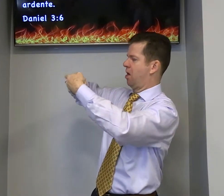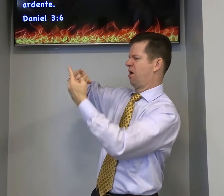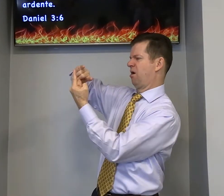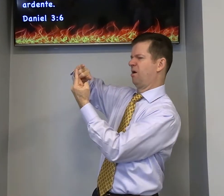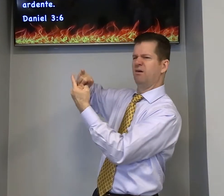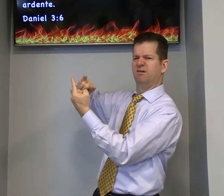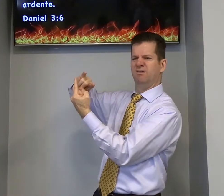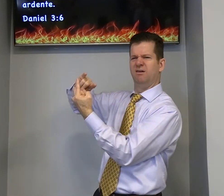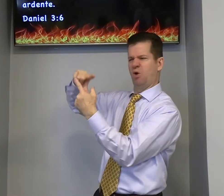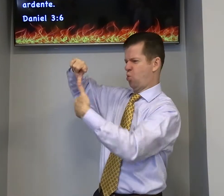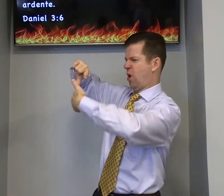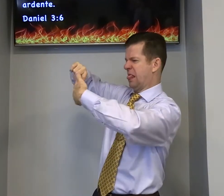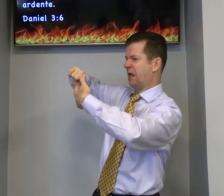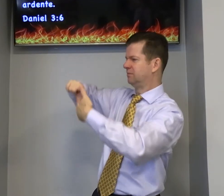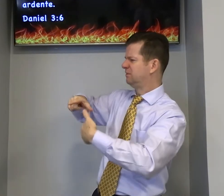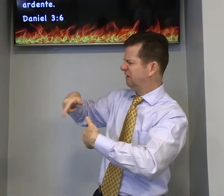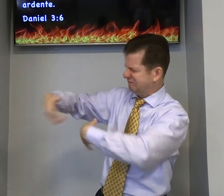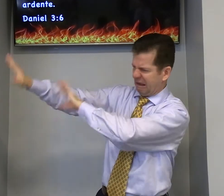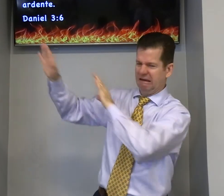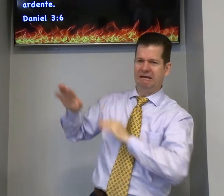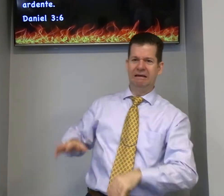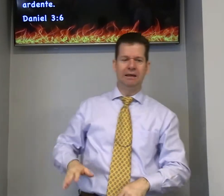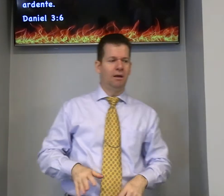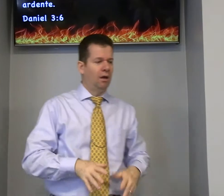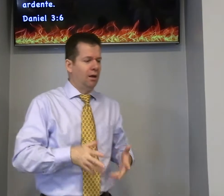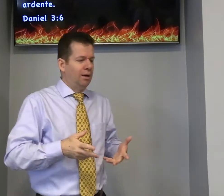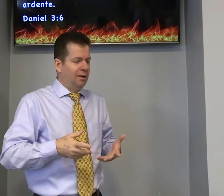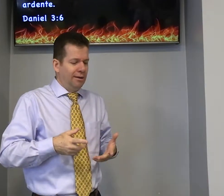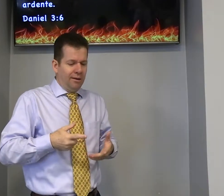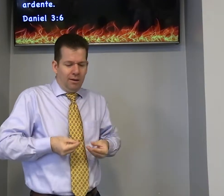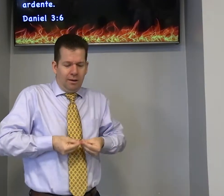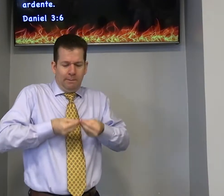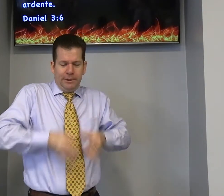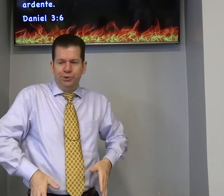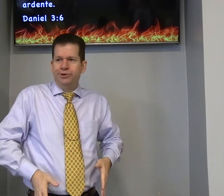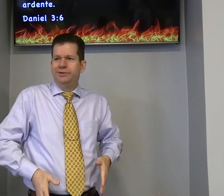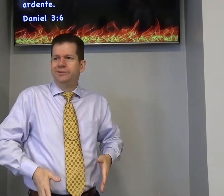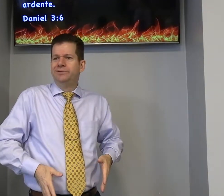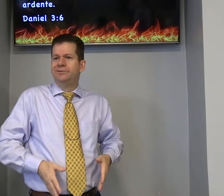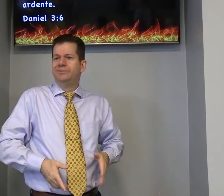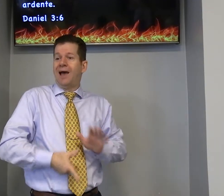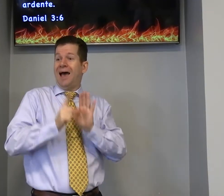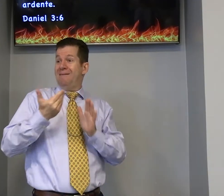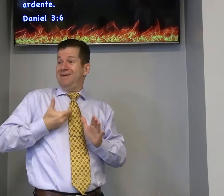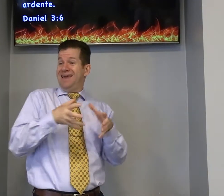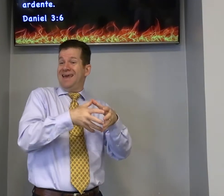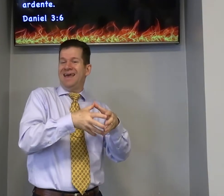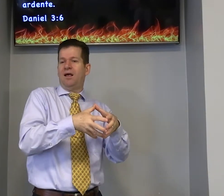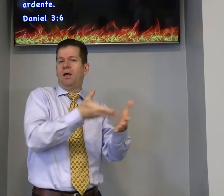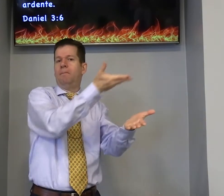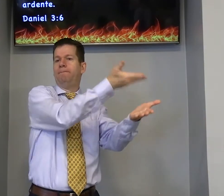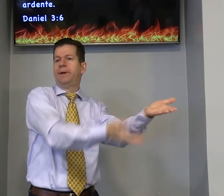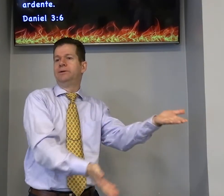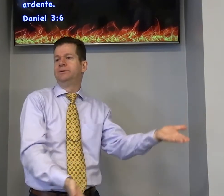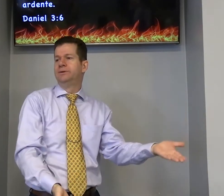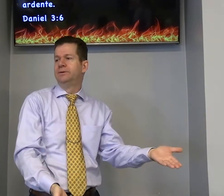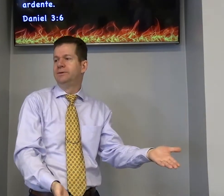quadrado você é assim assim você perde o grupo de amigos